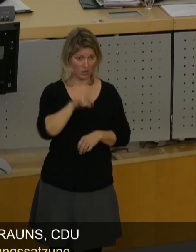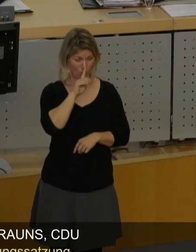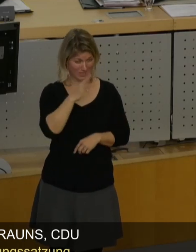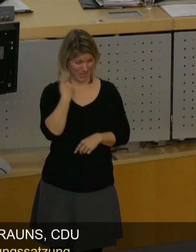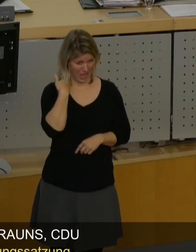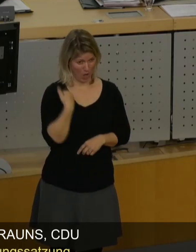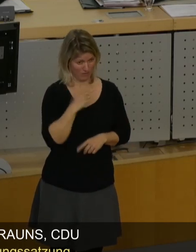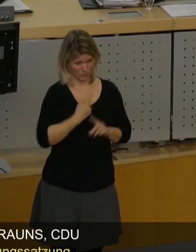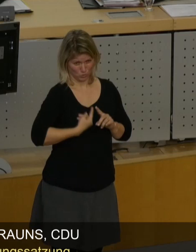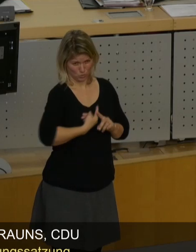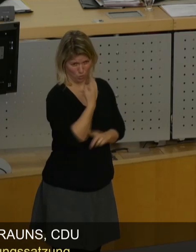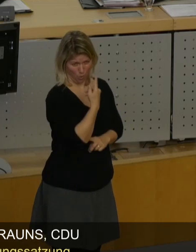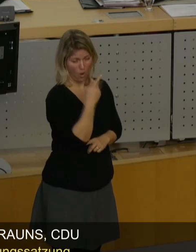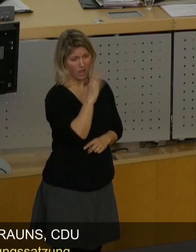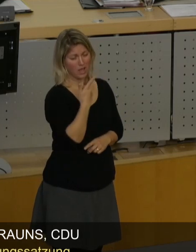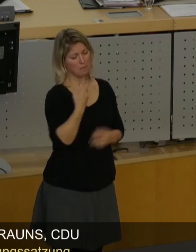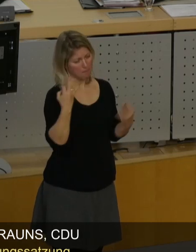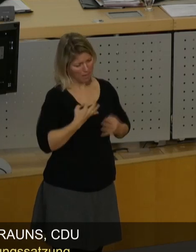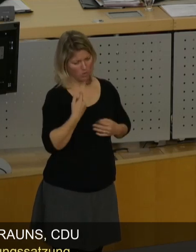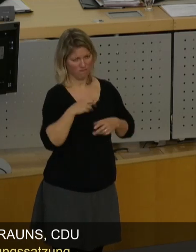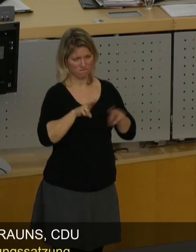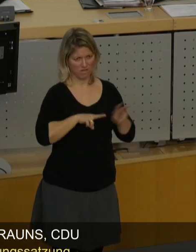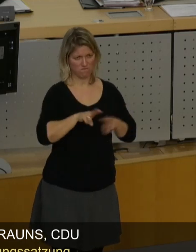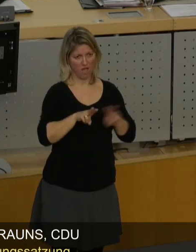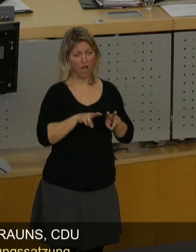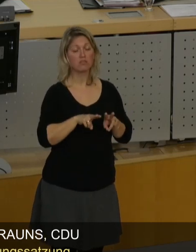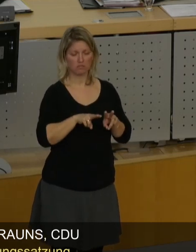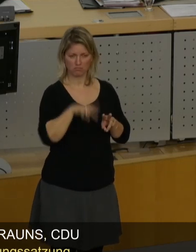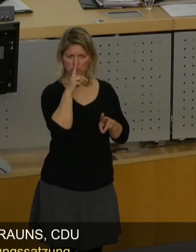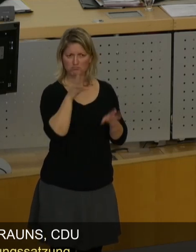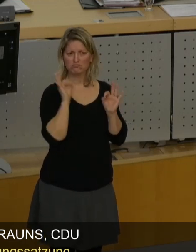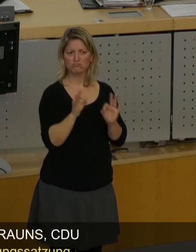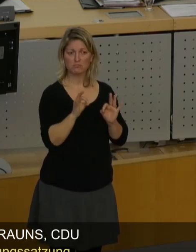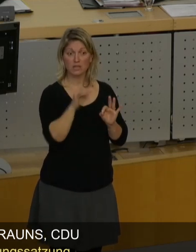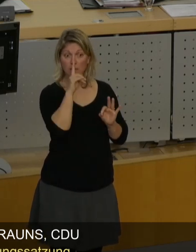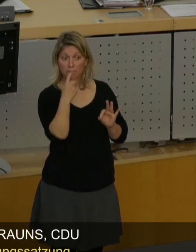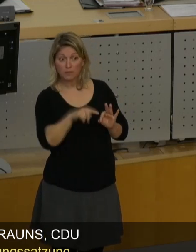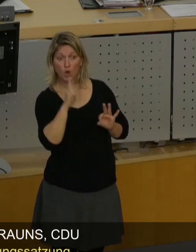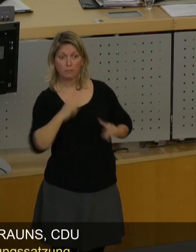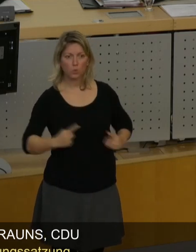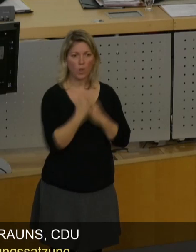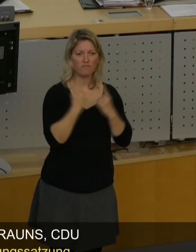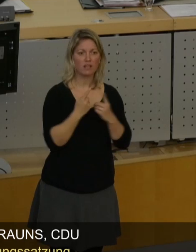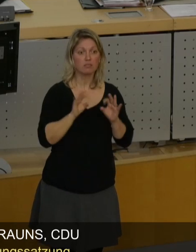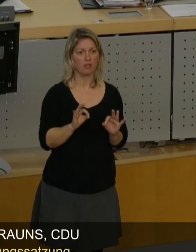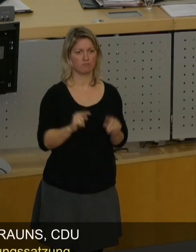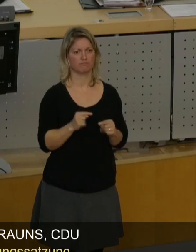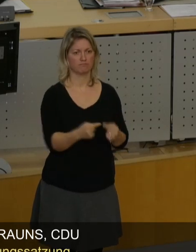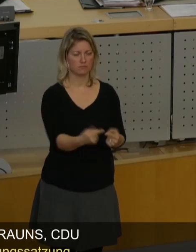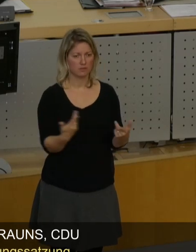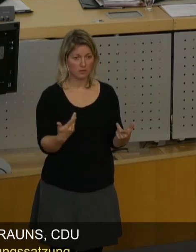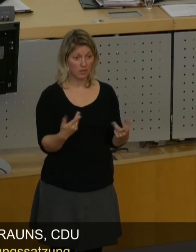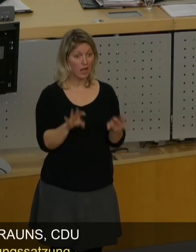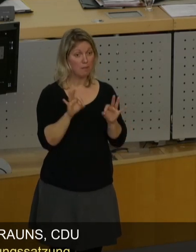Aufwand betreibe, muss ich ein Verfahren dann bewahrheiten, wenn es zu Konflikten kommt. Und da sage ich, wenn es zu